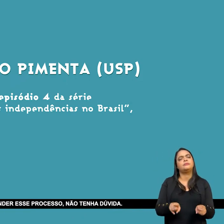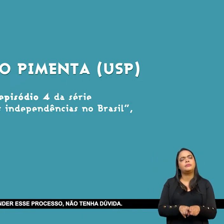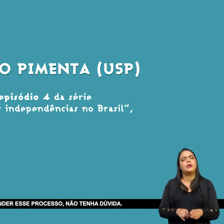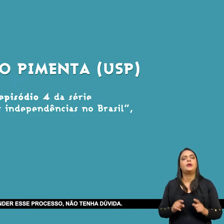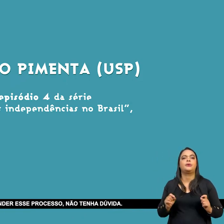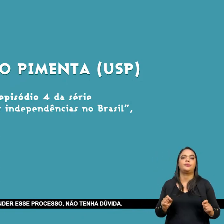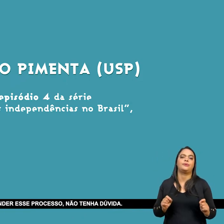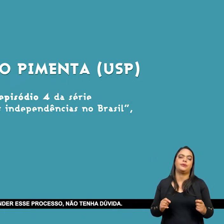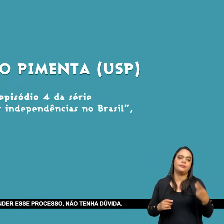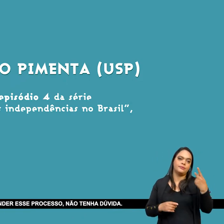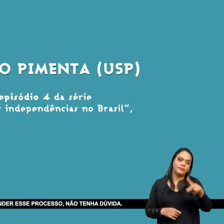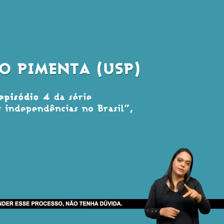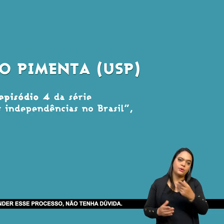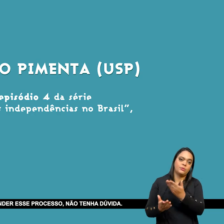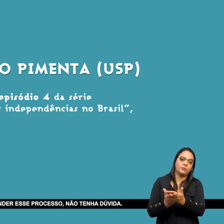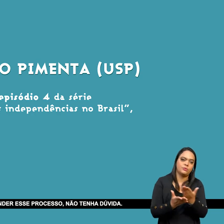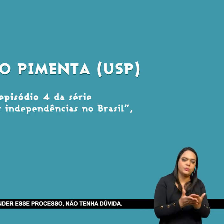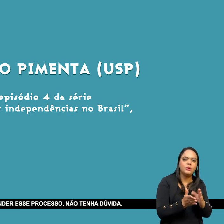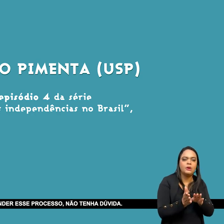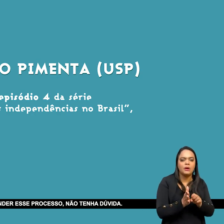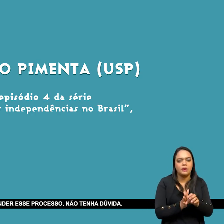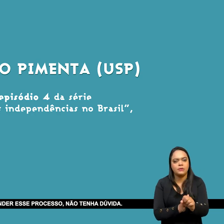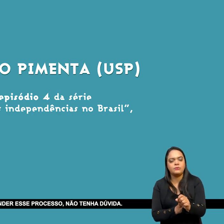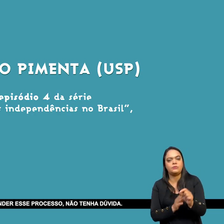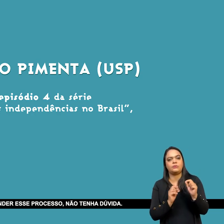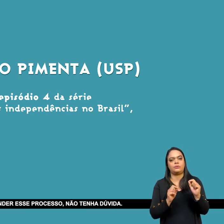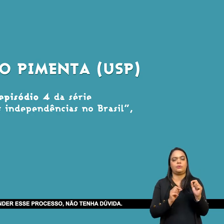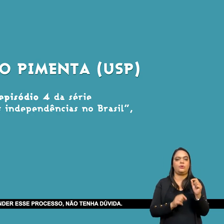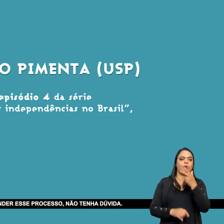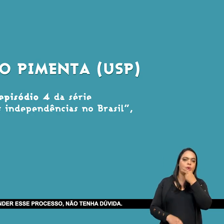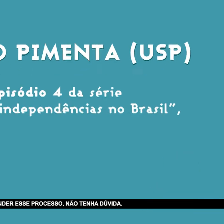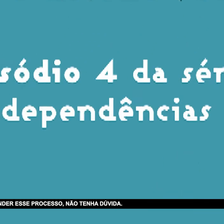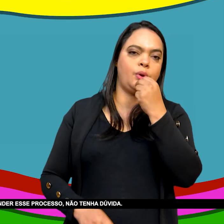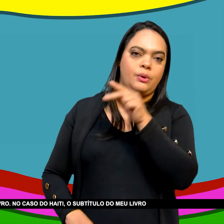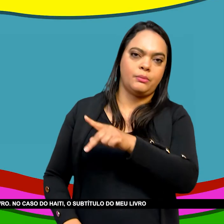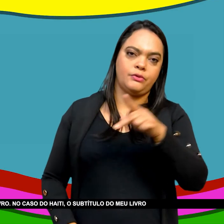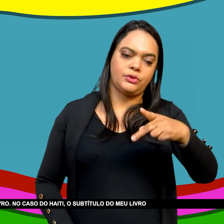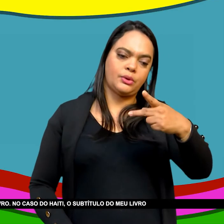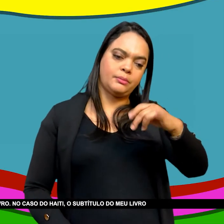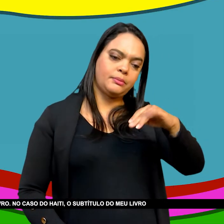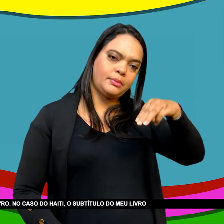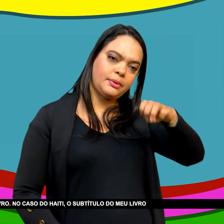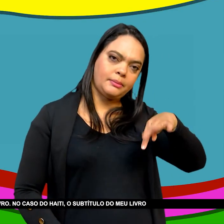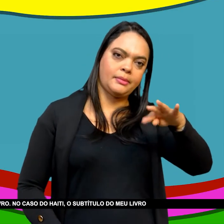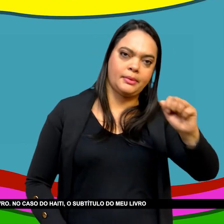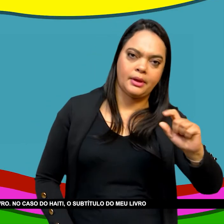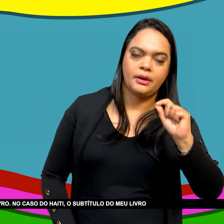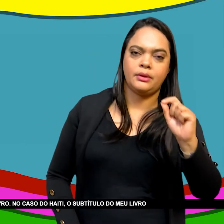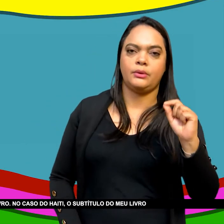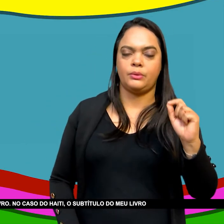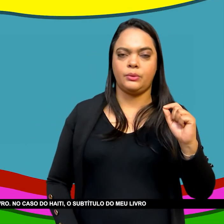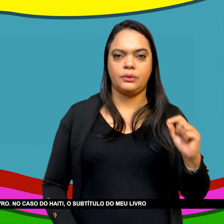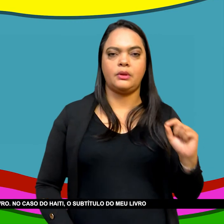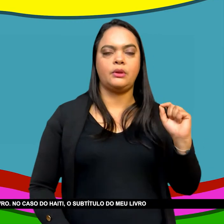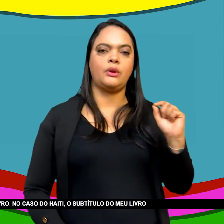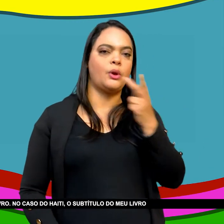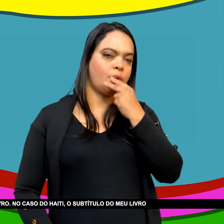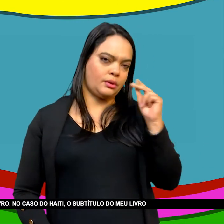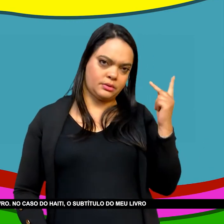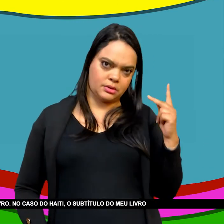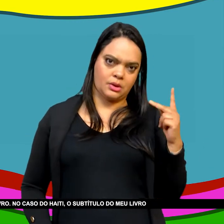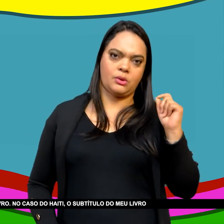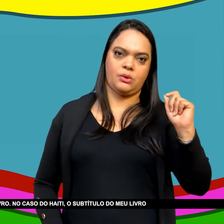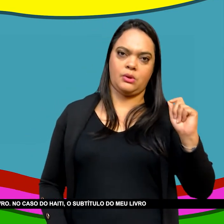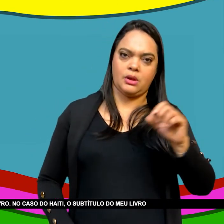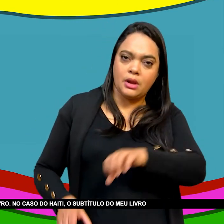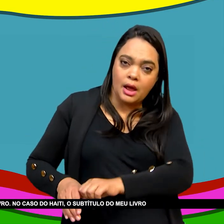Que contribuiu Muito Para compreender Esse processo Não tem dúvida Foi a tese dele De doutorado Depois publicado Em livro